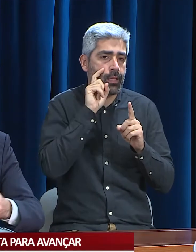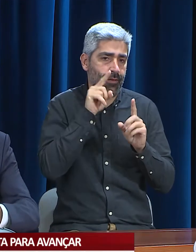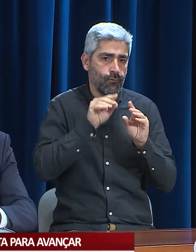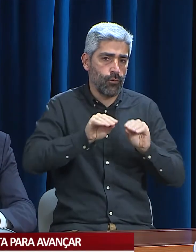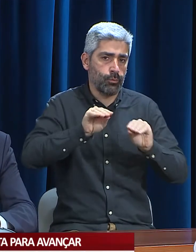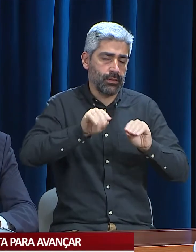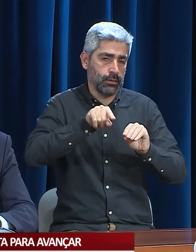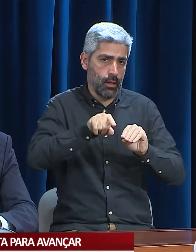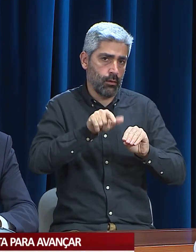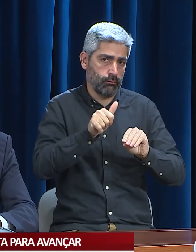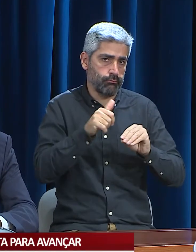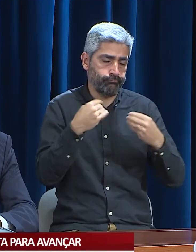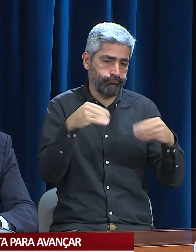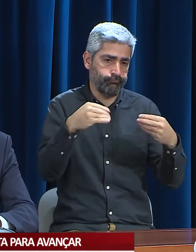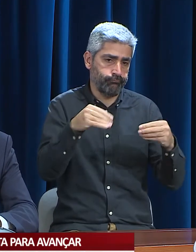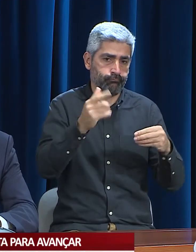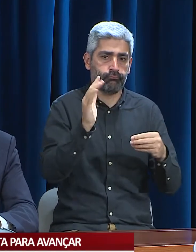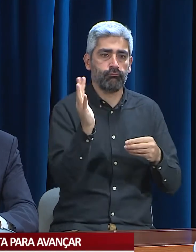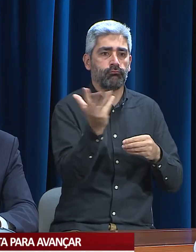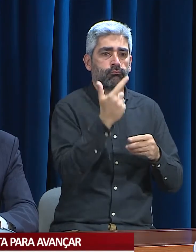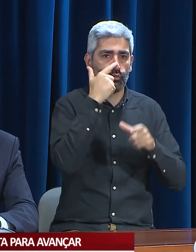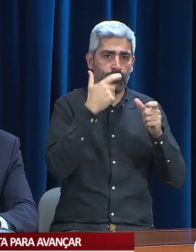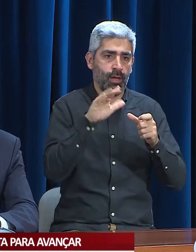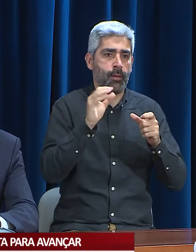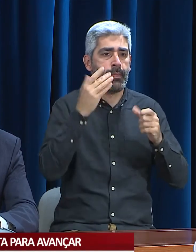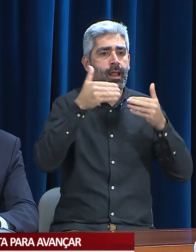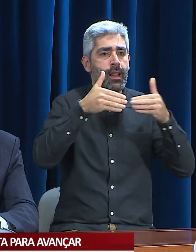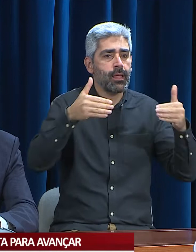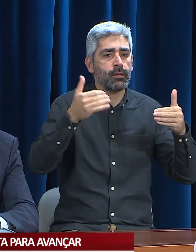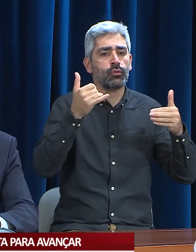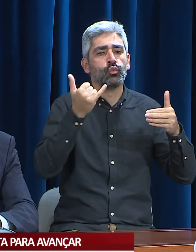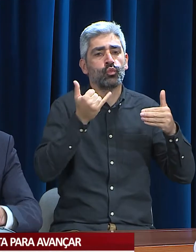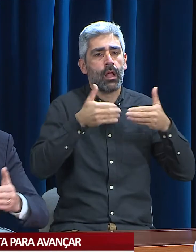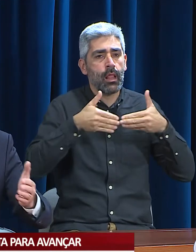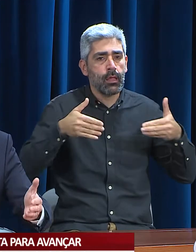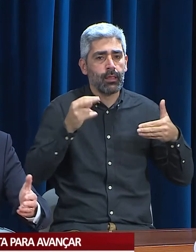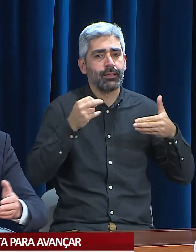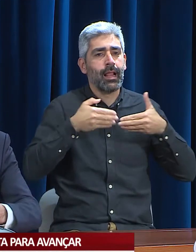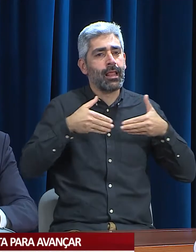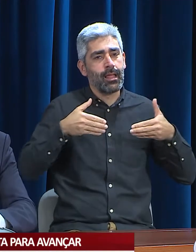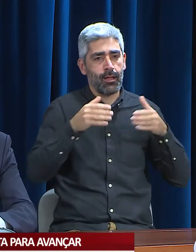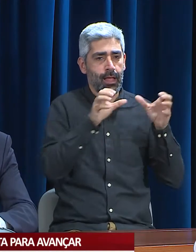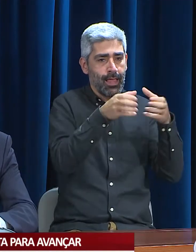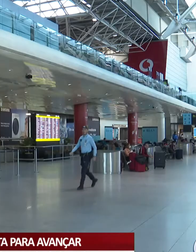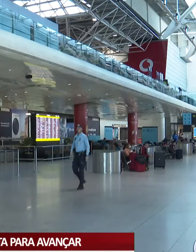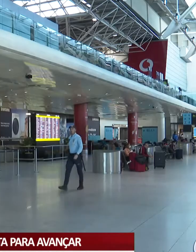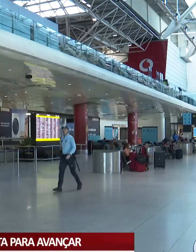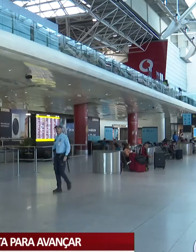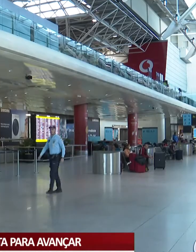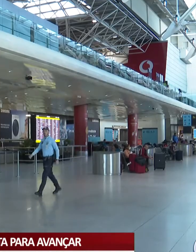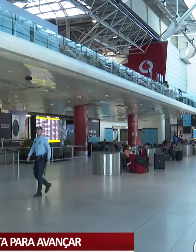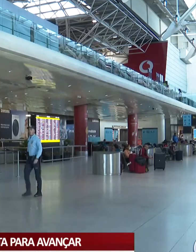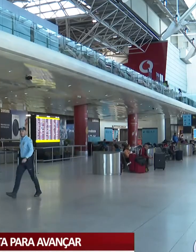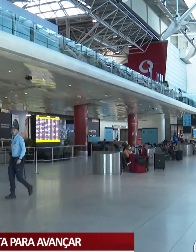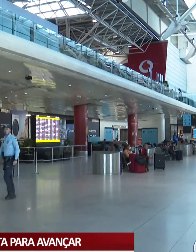formação que está a ser dada àqueles, àquelas que ficarão na primeira, na segunda e na terceira linha, nomeadamente do controle aeroportuário, tem